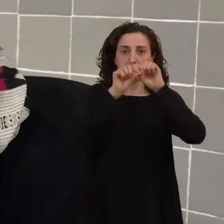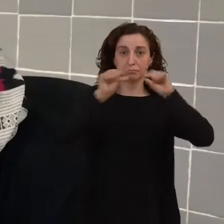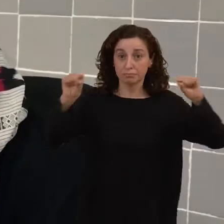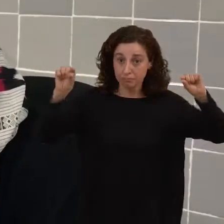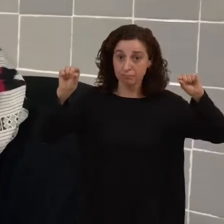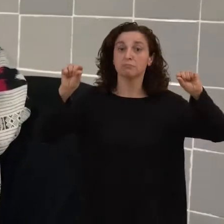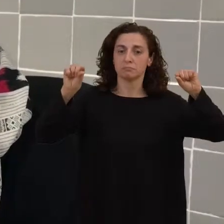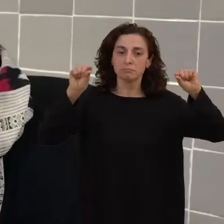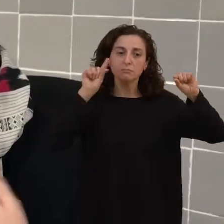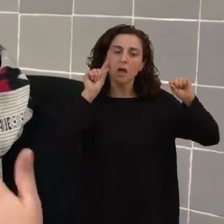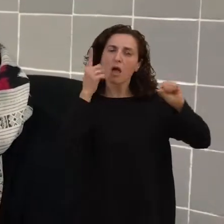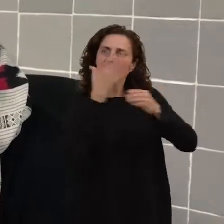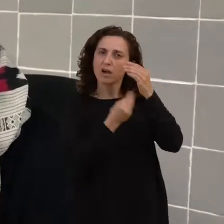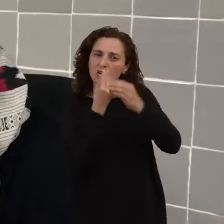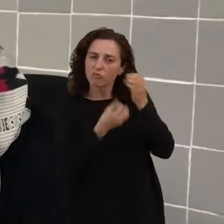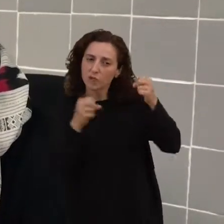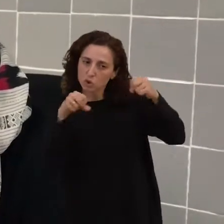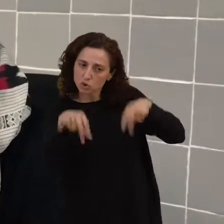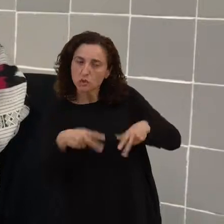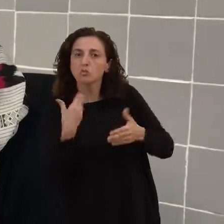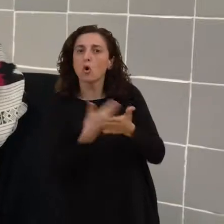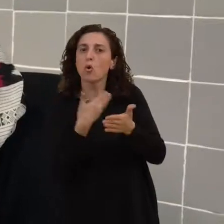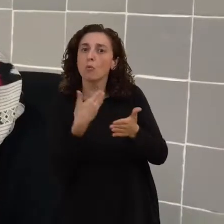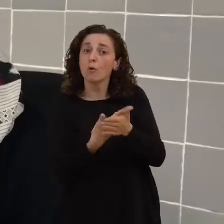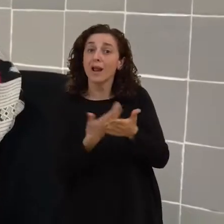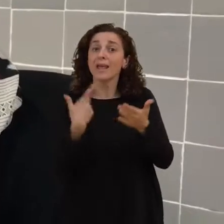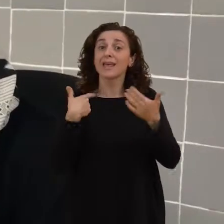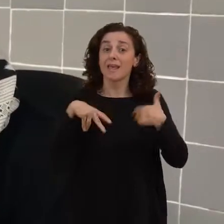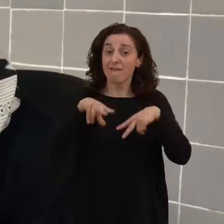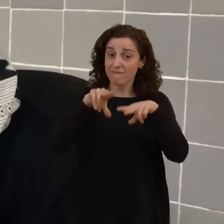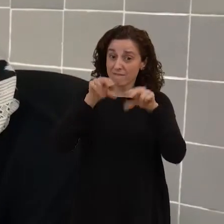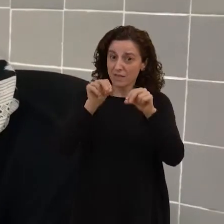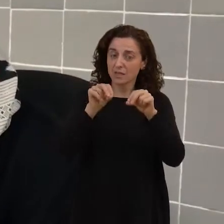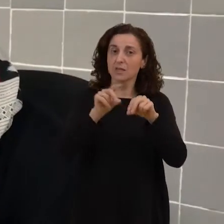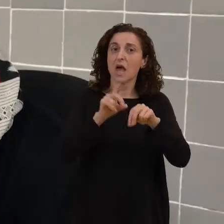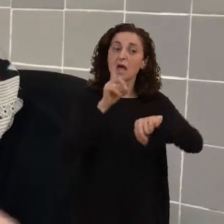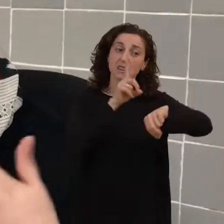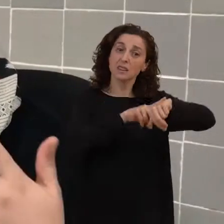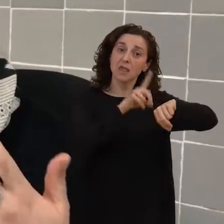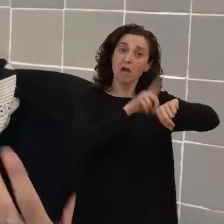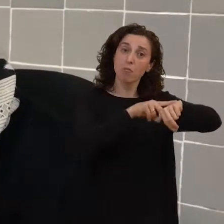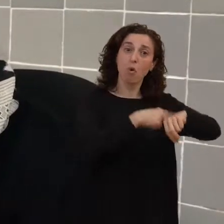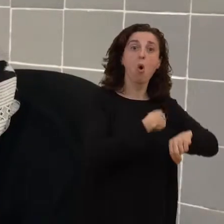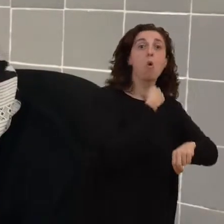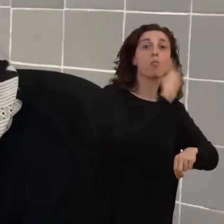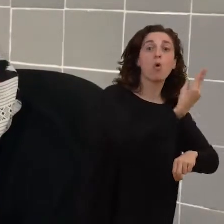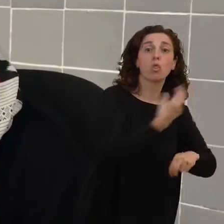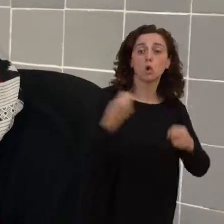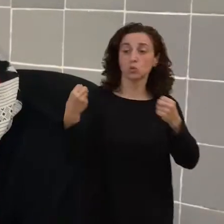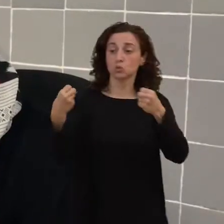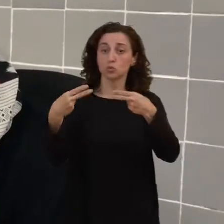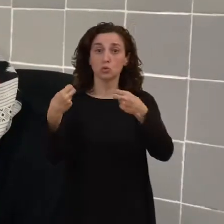tenga errores, y luego una vez que ya está transcrito, se le da tiempos para que a la vez que la persona habla salgan los subtítulos.